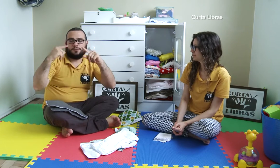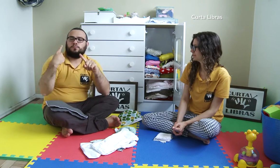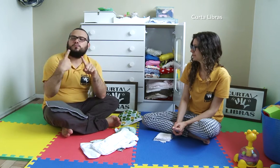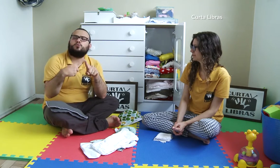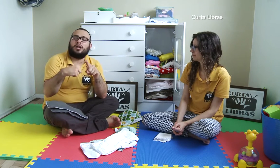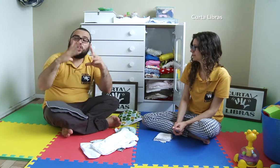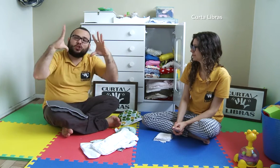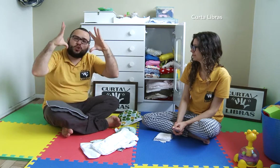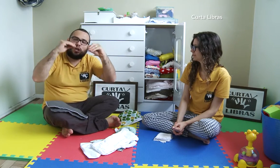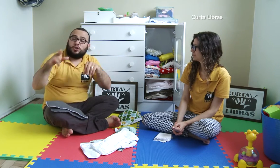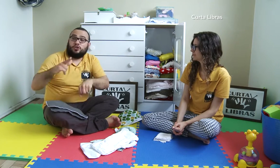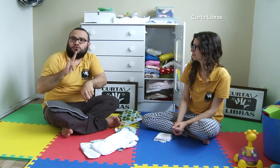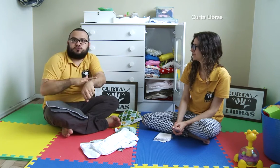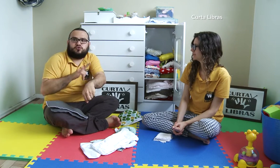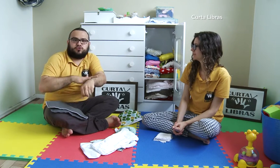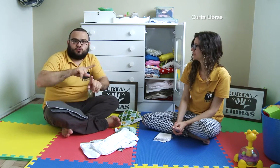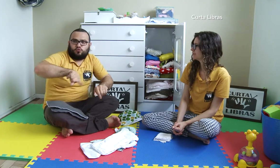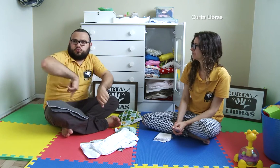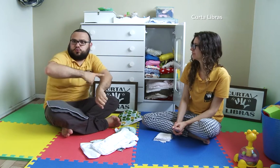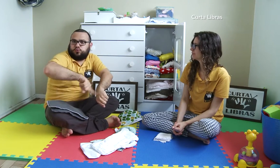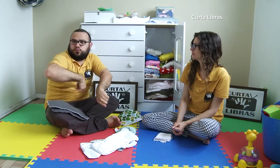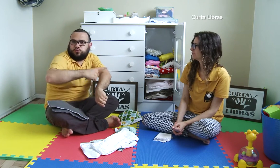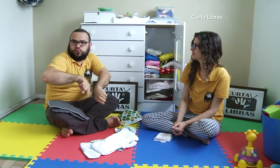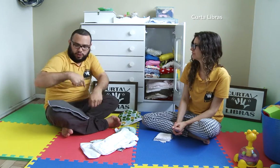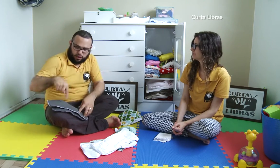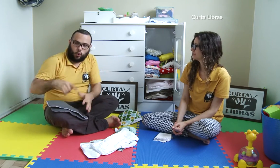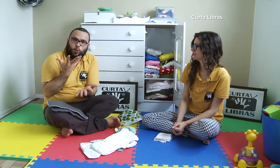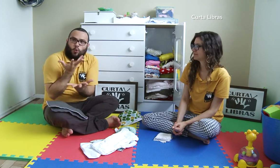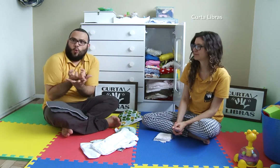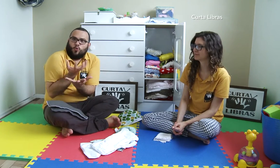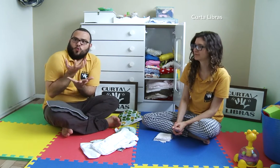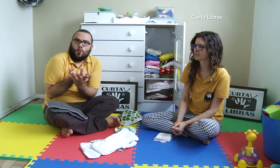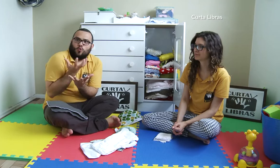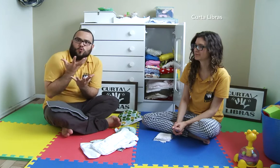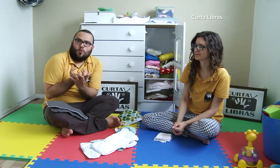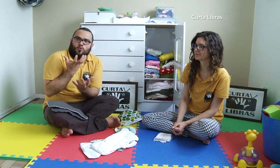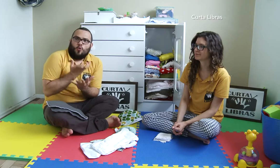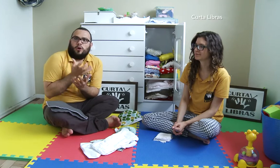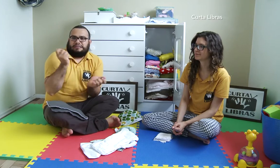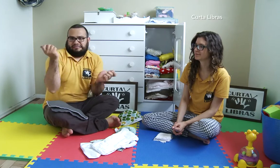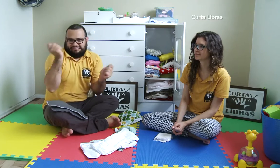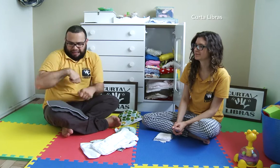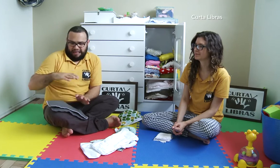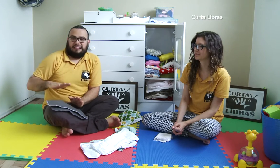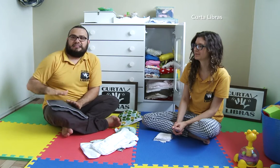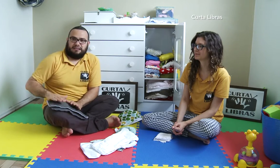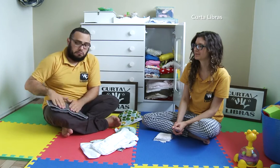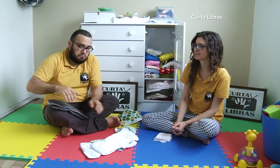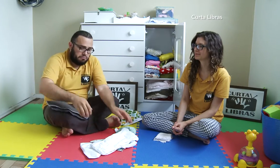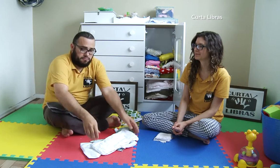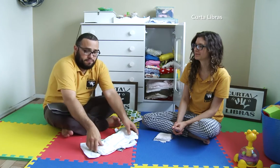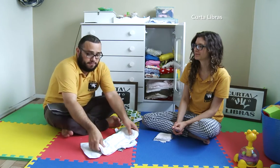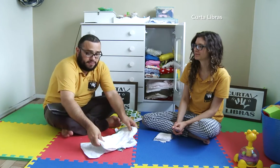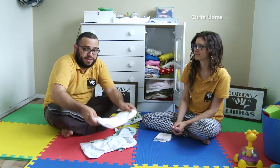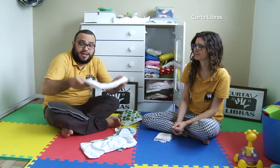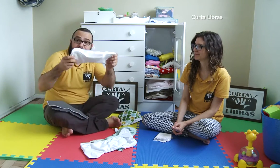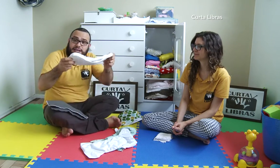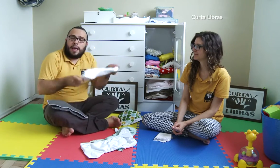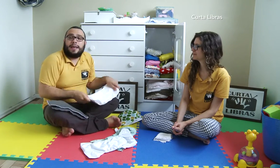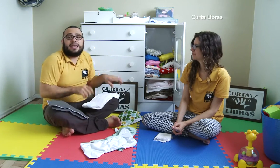Antes, eu esqueci de explicar. Essa fralda aqui é mais indicada para ser usada à noite, Porque o bebê vai ficar mais tempo com a fralda